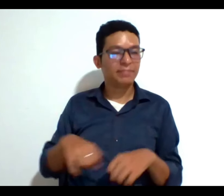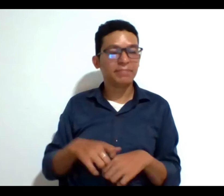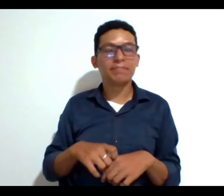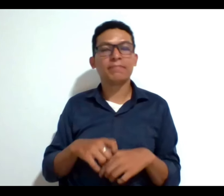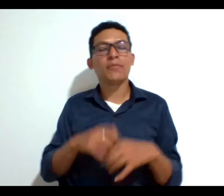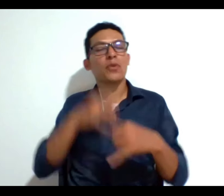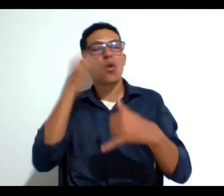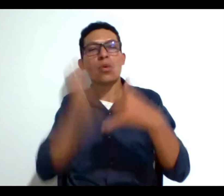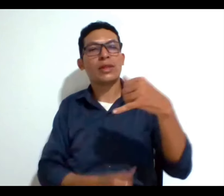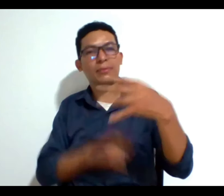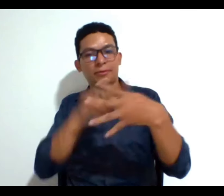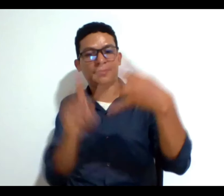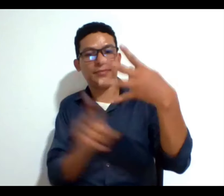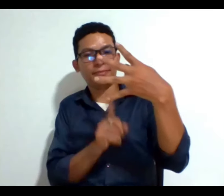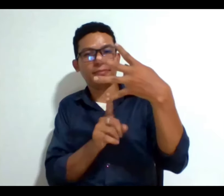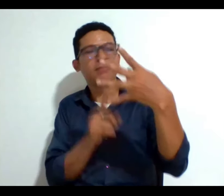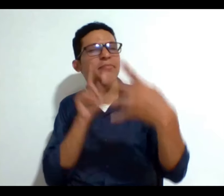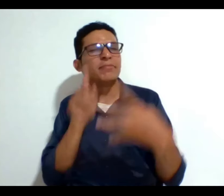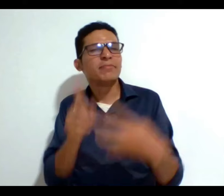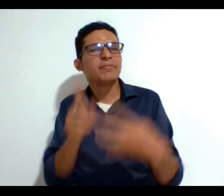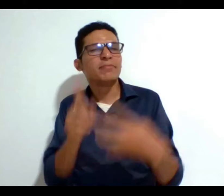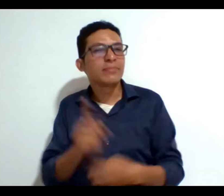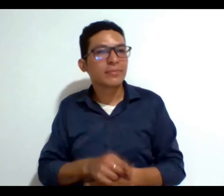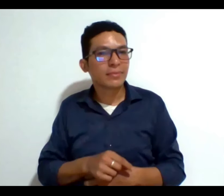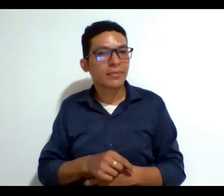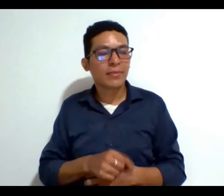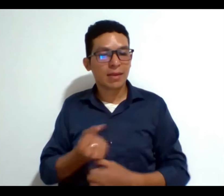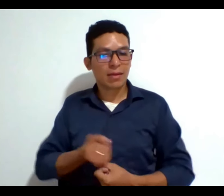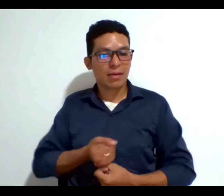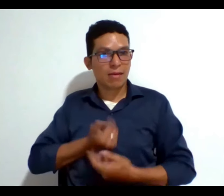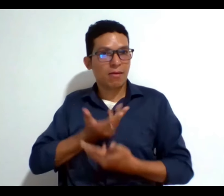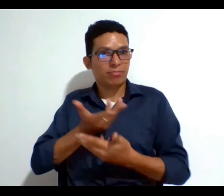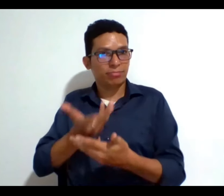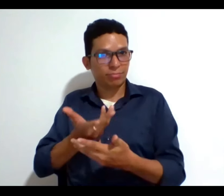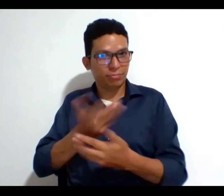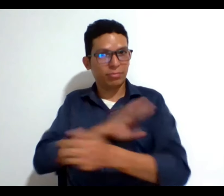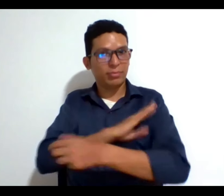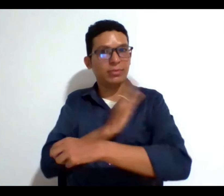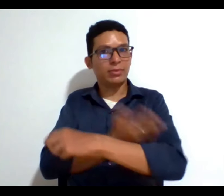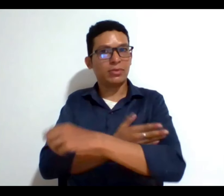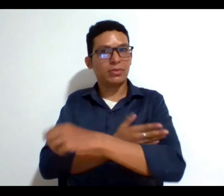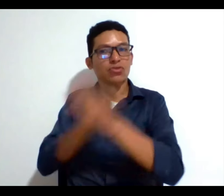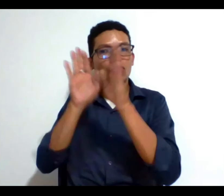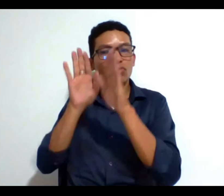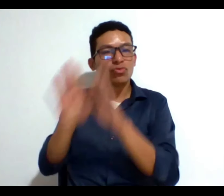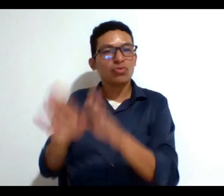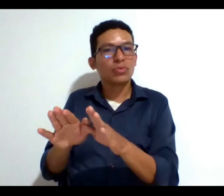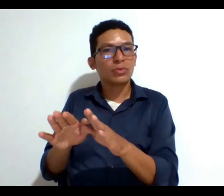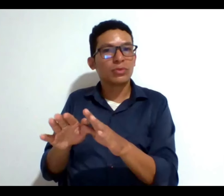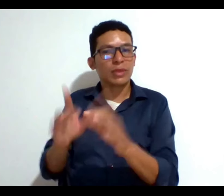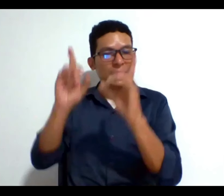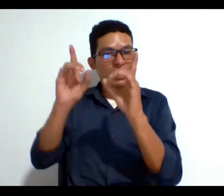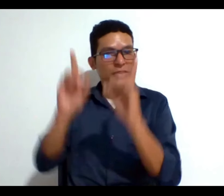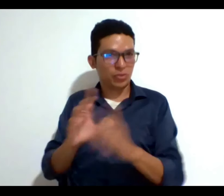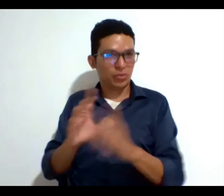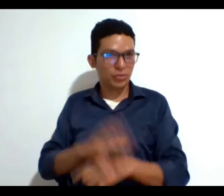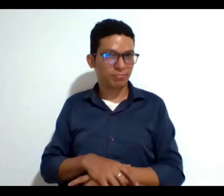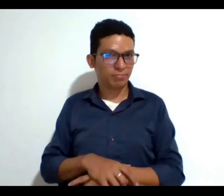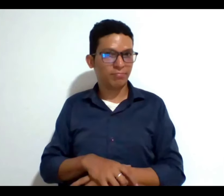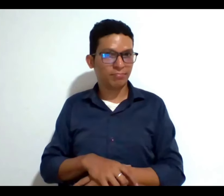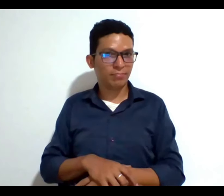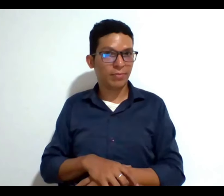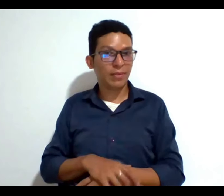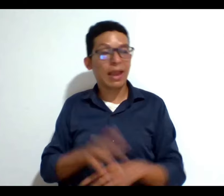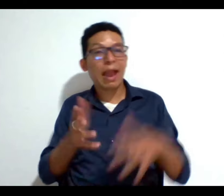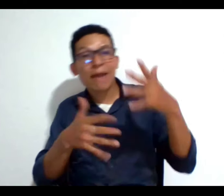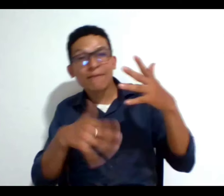lo que se mira es la capacidad de expresar su determinación su decisión hay veces que se utilizan